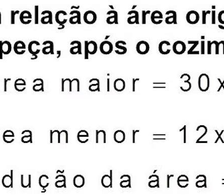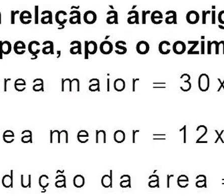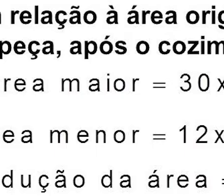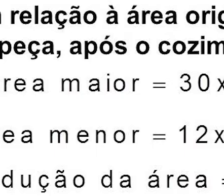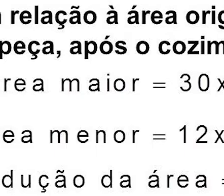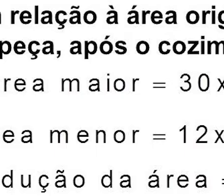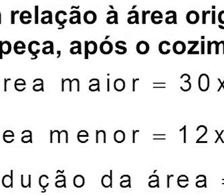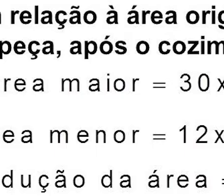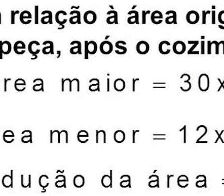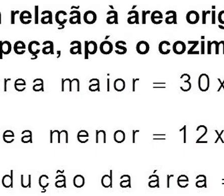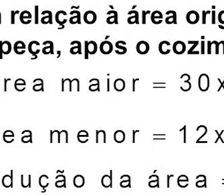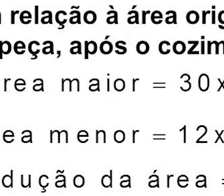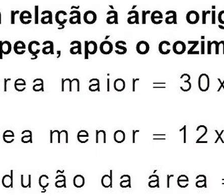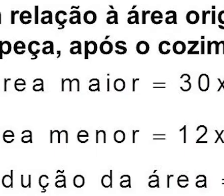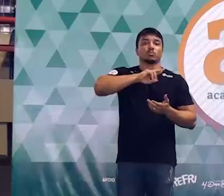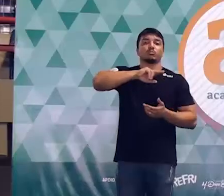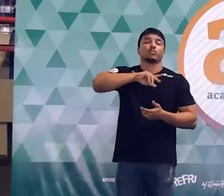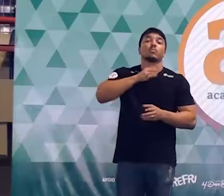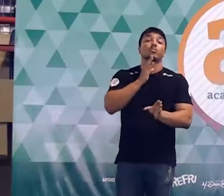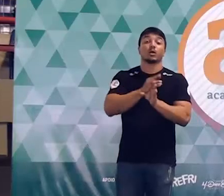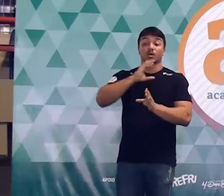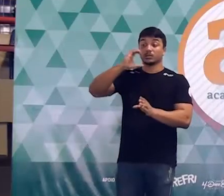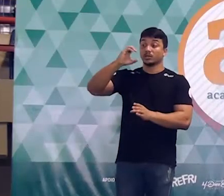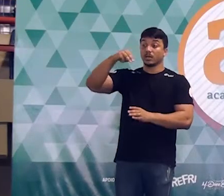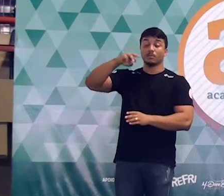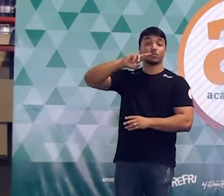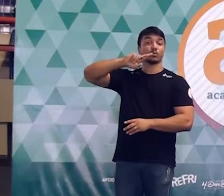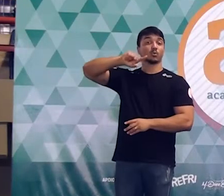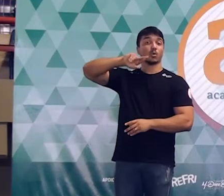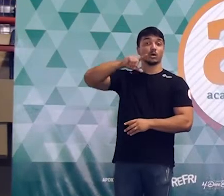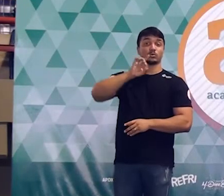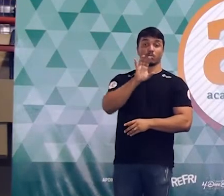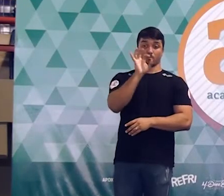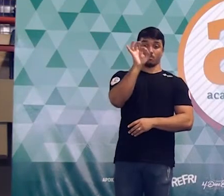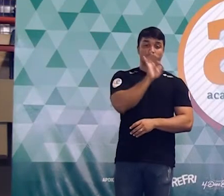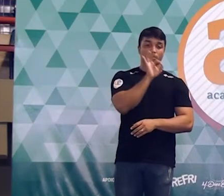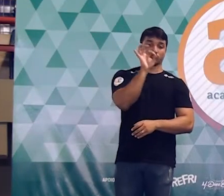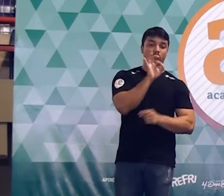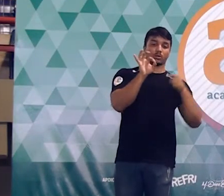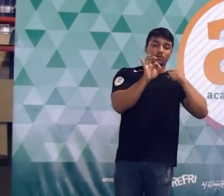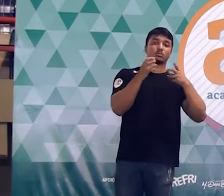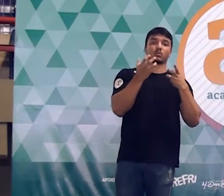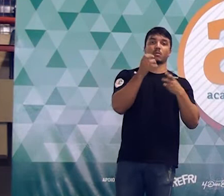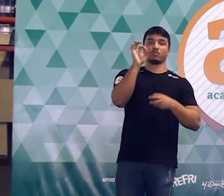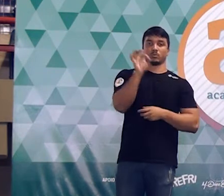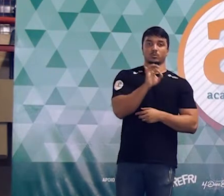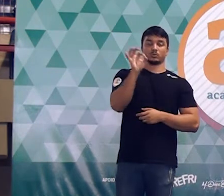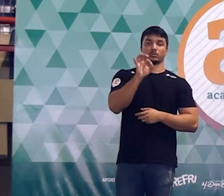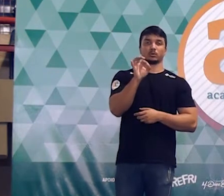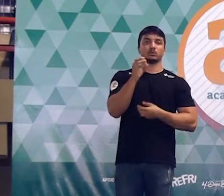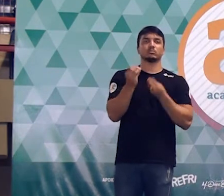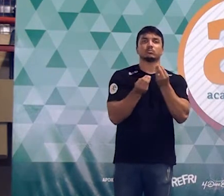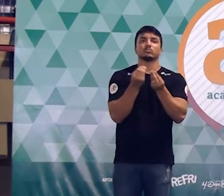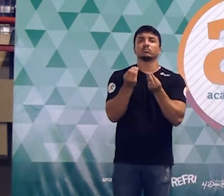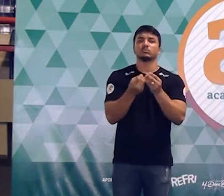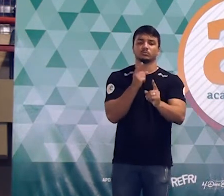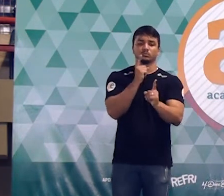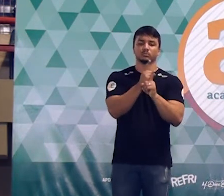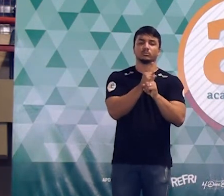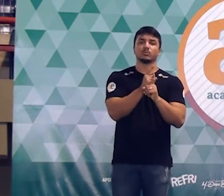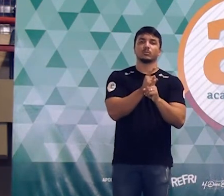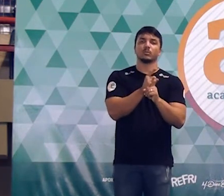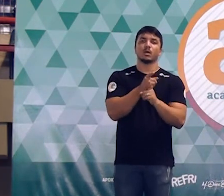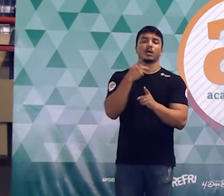tem essa opção, 162. Por quê? Porque as opções estão em percentual. Então, como é que eu vou fazer isso para trabalhar,